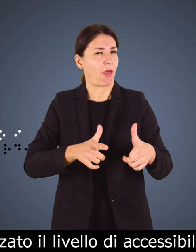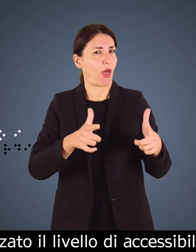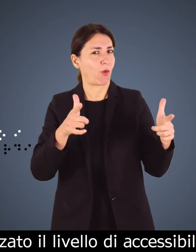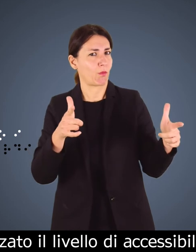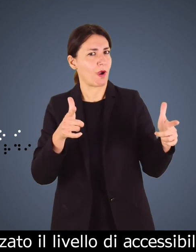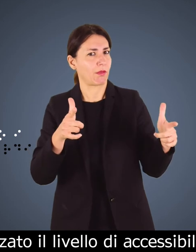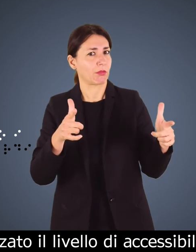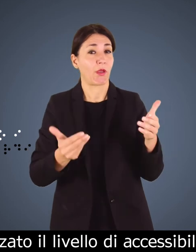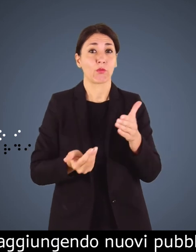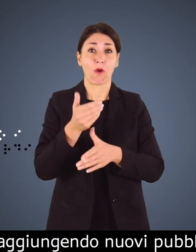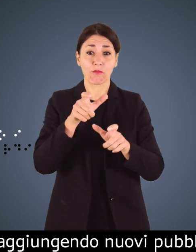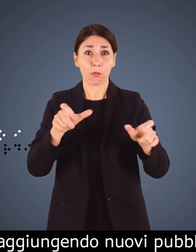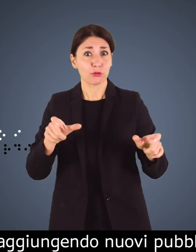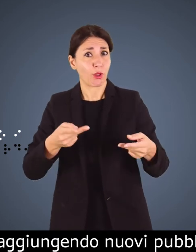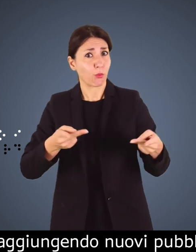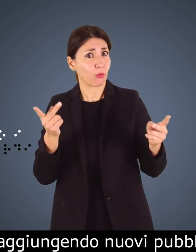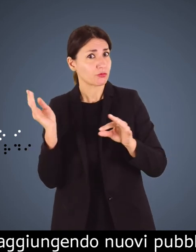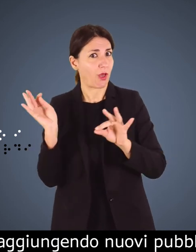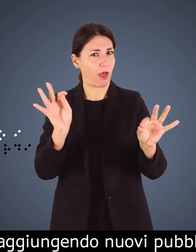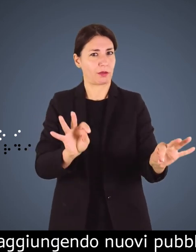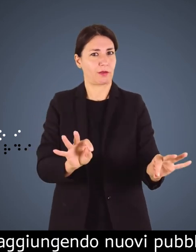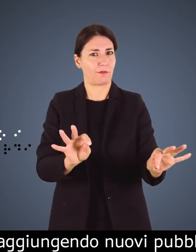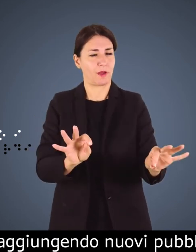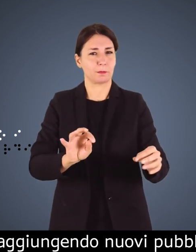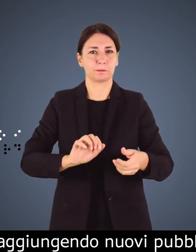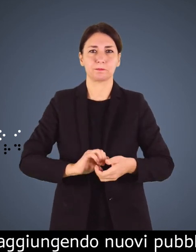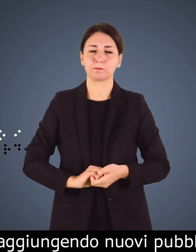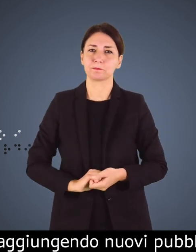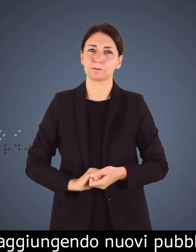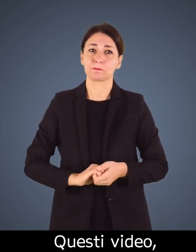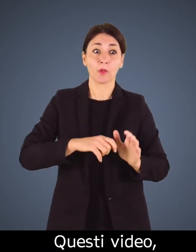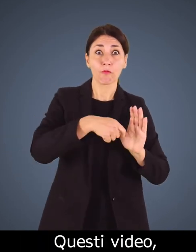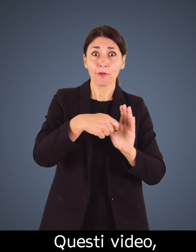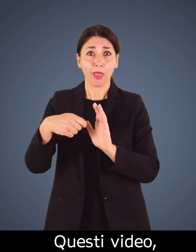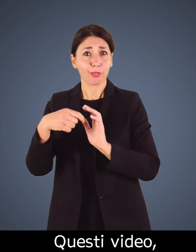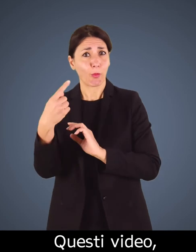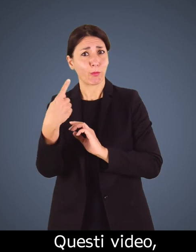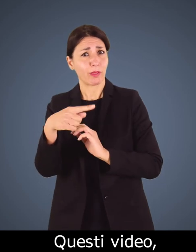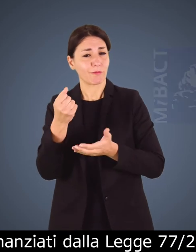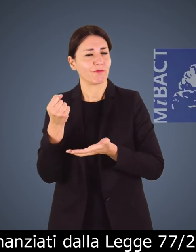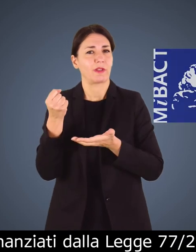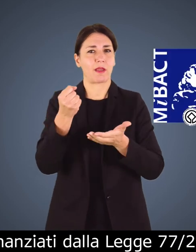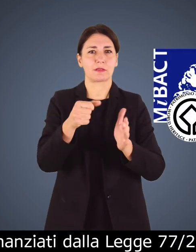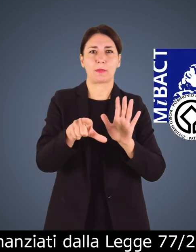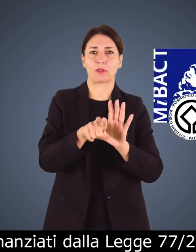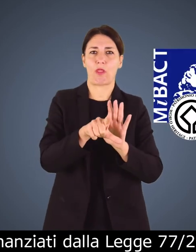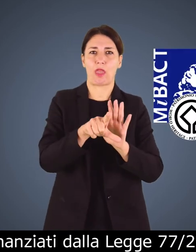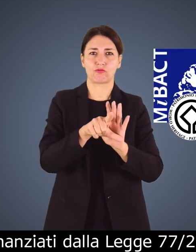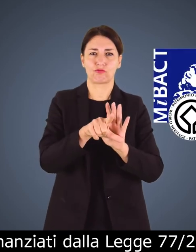del sito raggiungendo nuovi pubblici questi video finanziati dalla legge